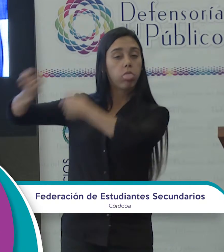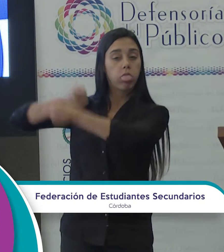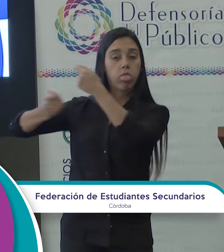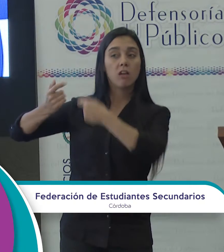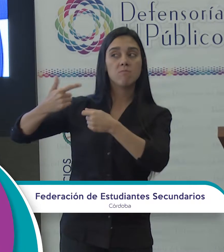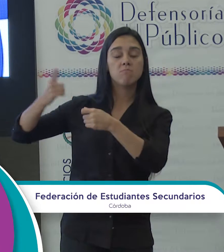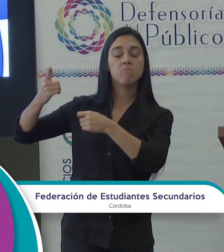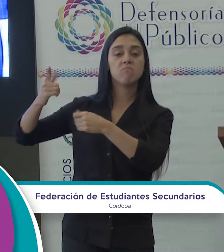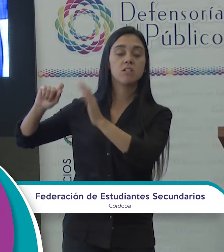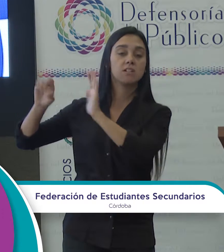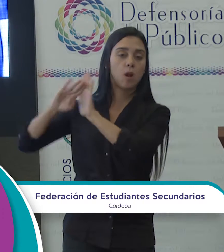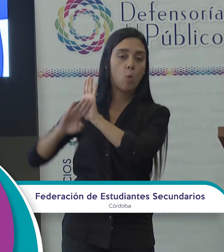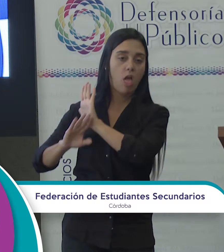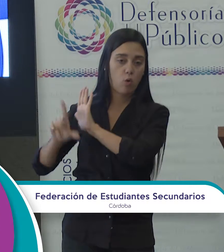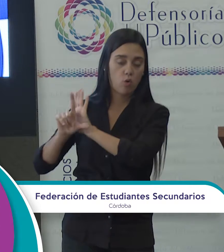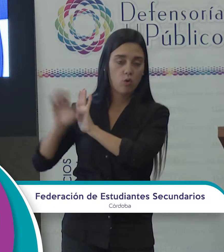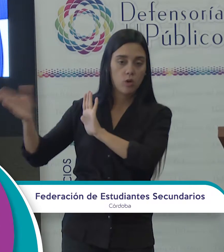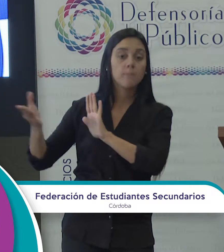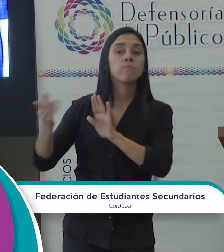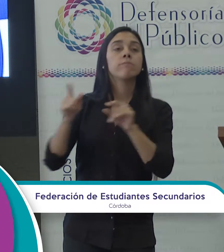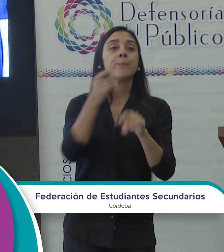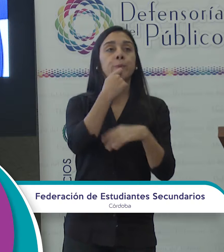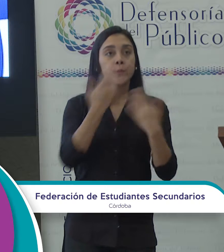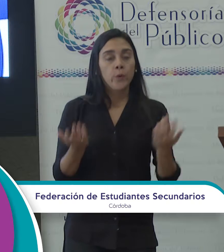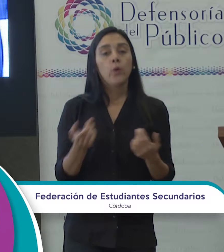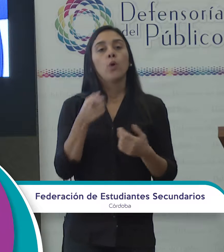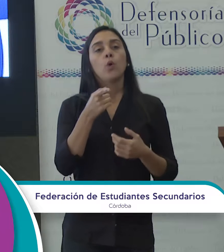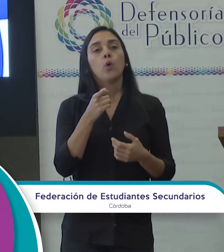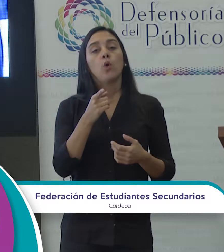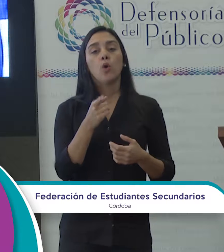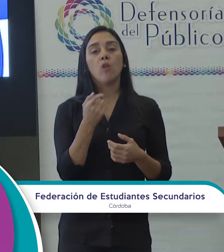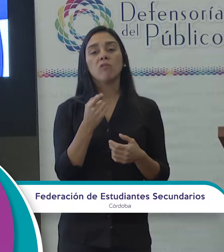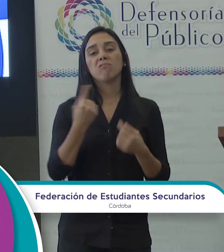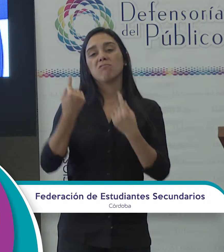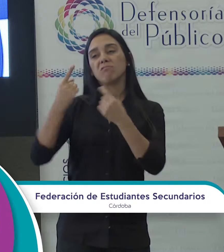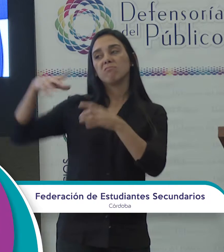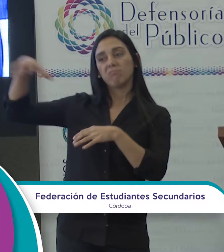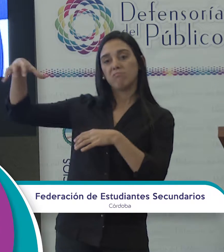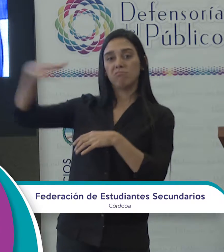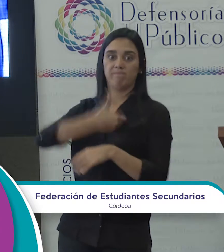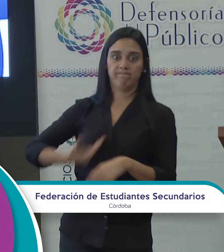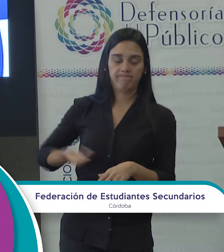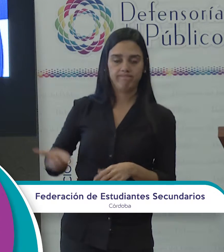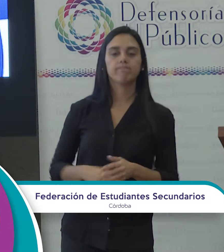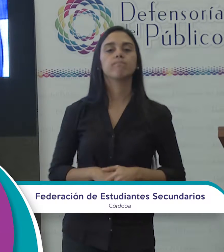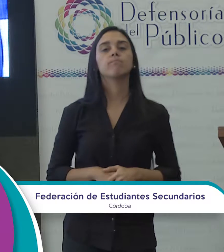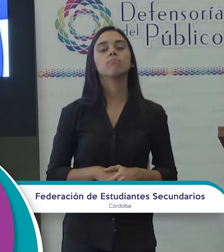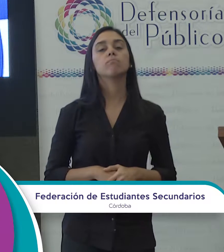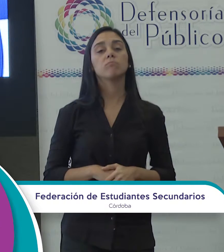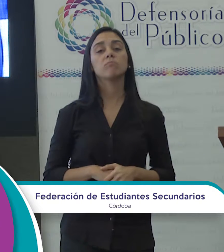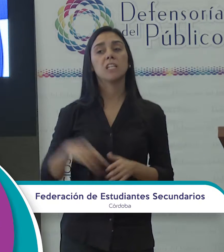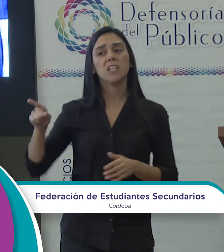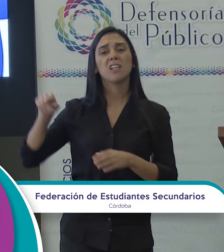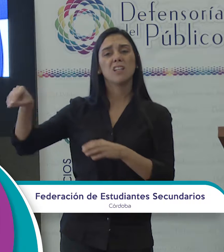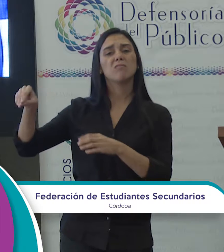regulado. Como se hace, por ejemplo, con estos aparatos y profundamente regulado por el